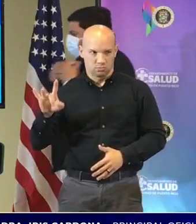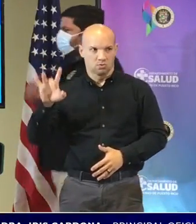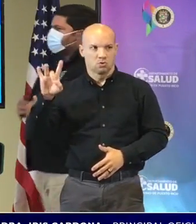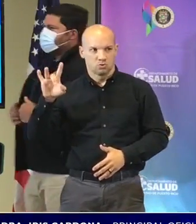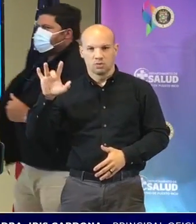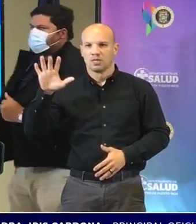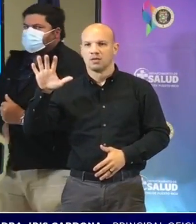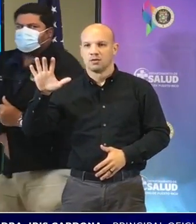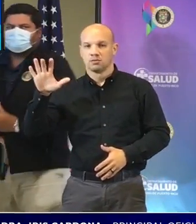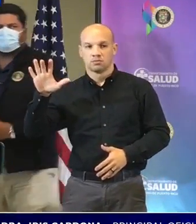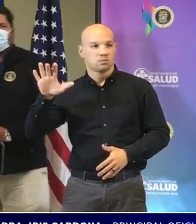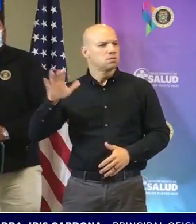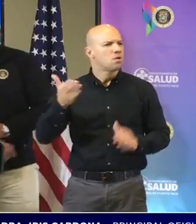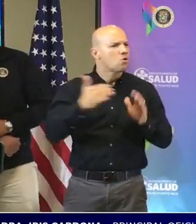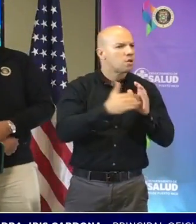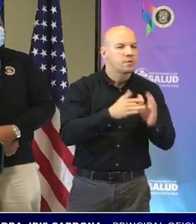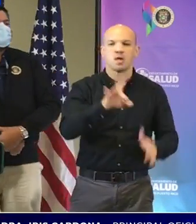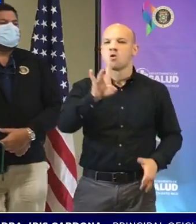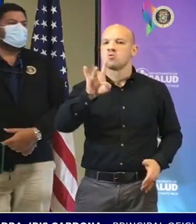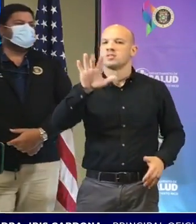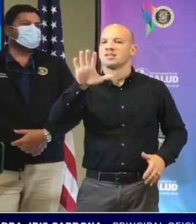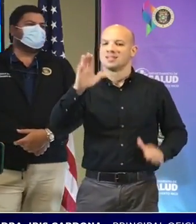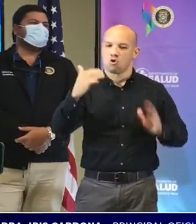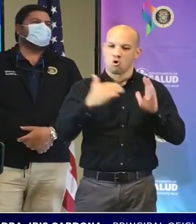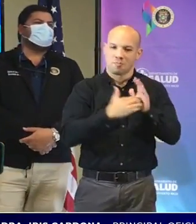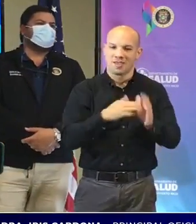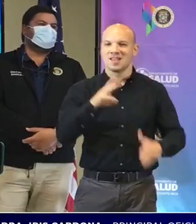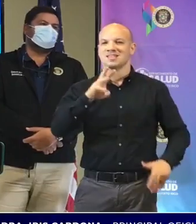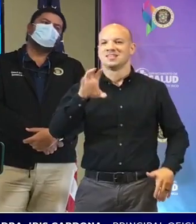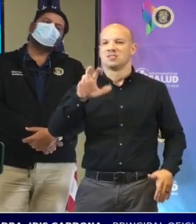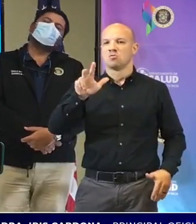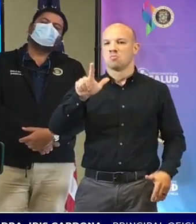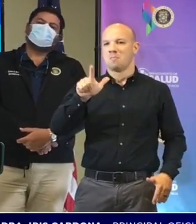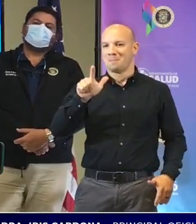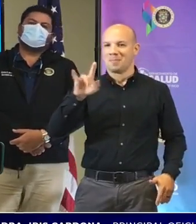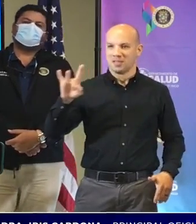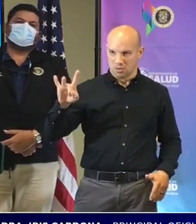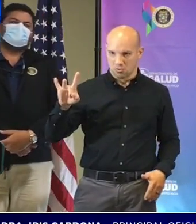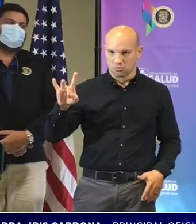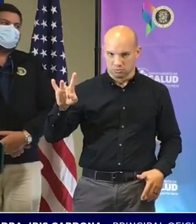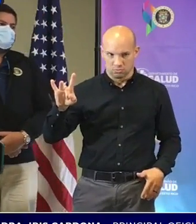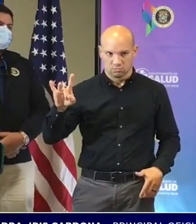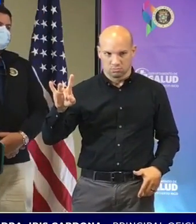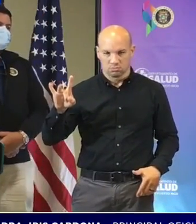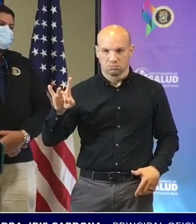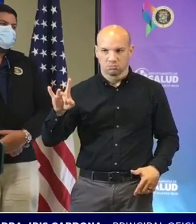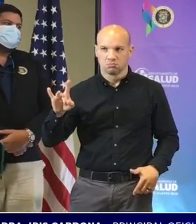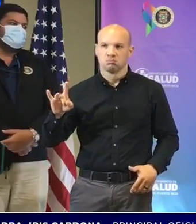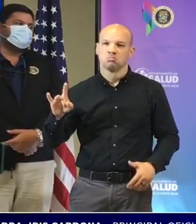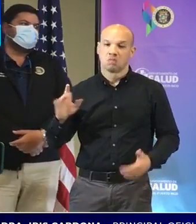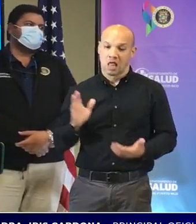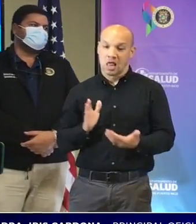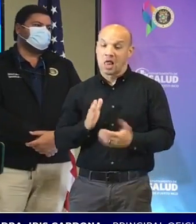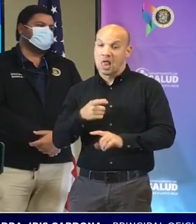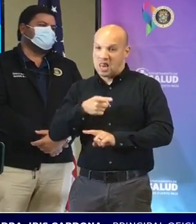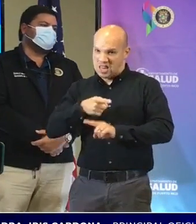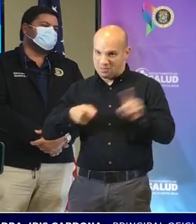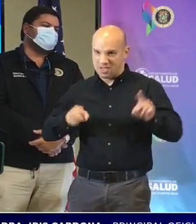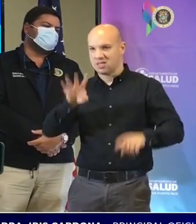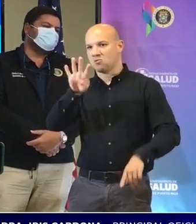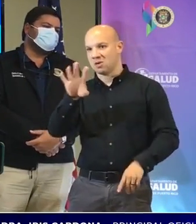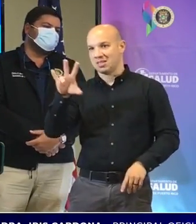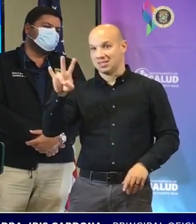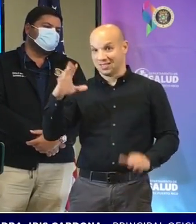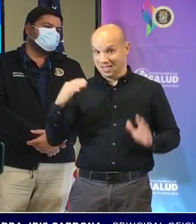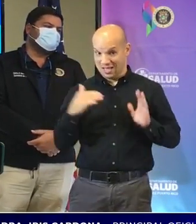mil 628 casi la mitad de eso 47 mil